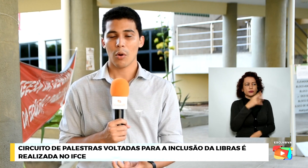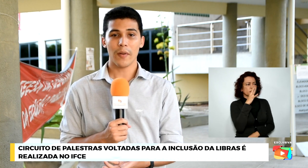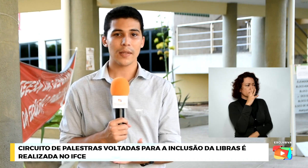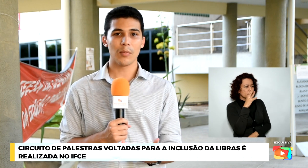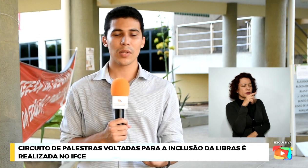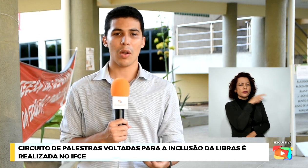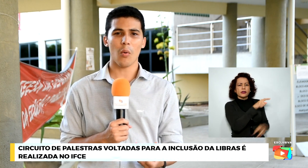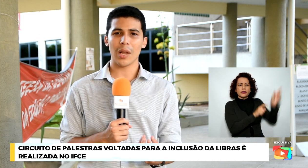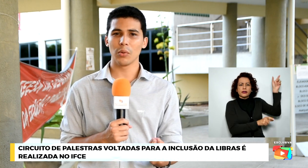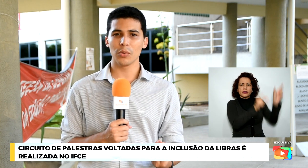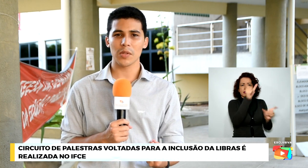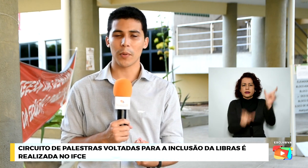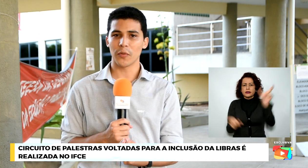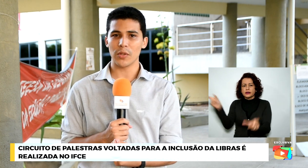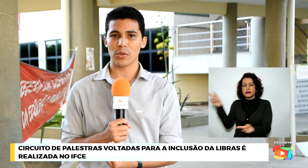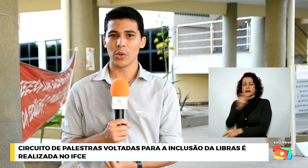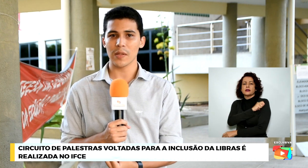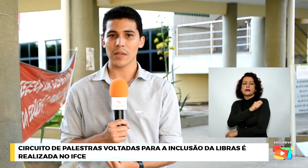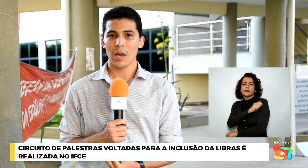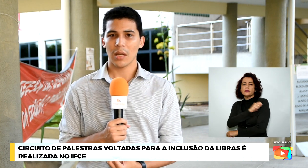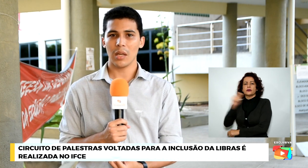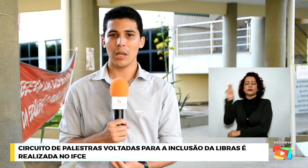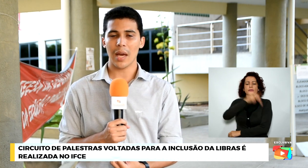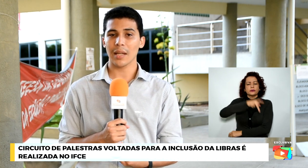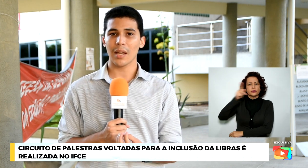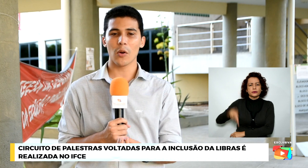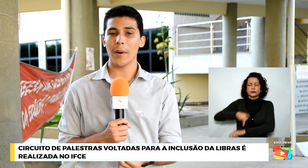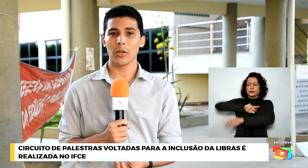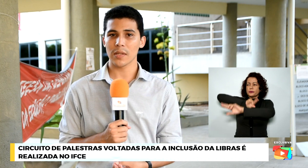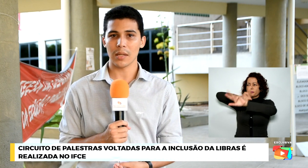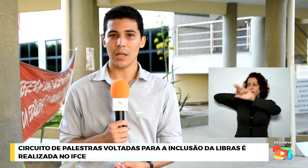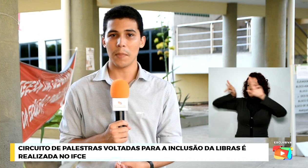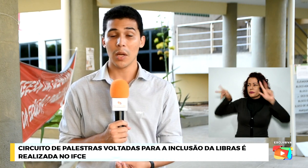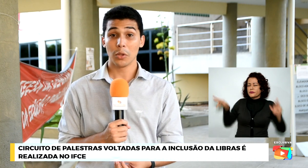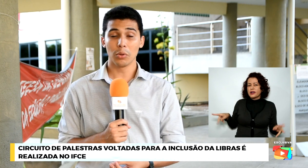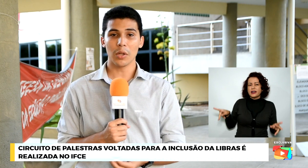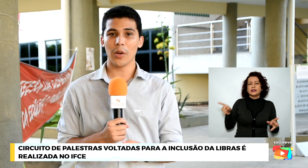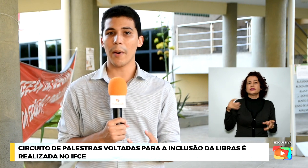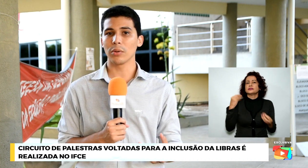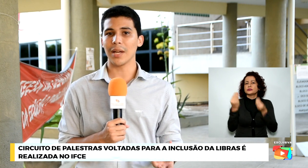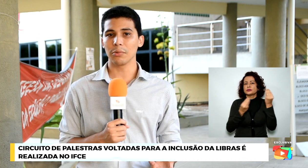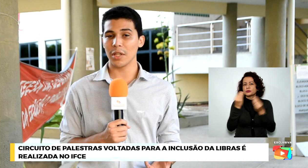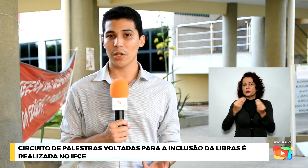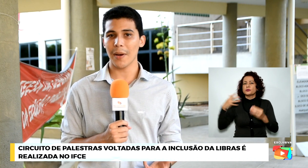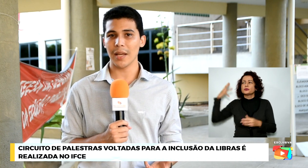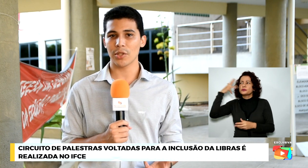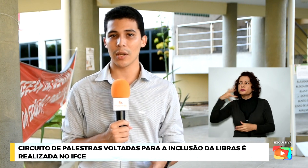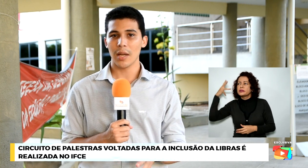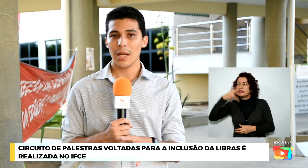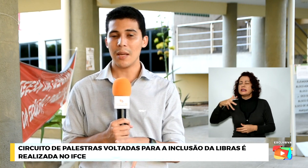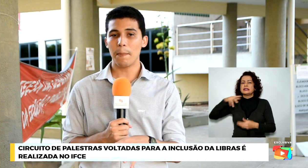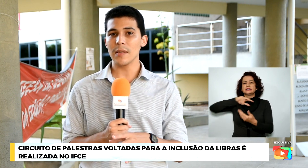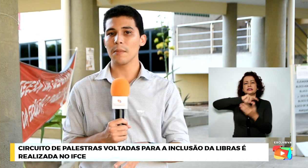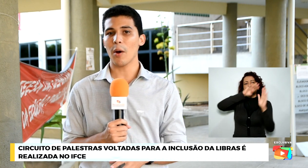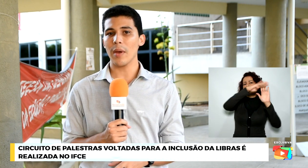Conversamos aqui com alunos e professores que relataram para a nossa equipe tudo o que foi pautado nesta palestra e, principalmente,